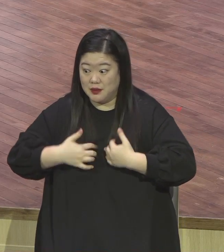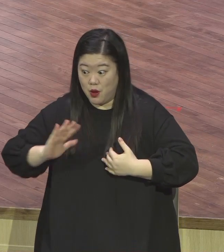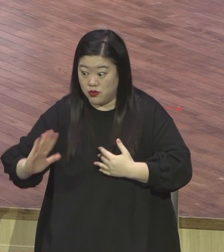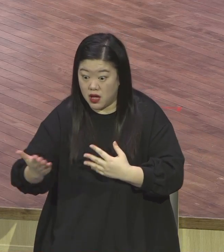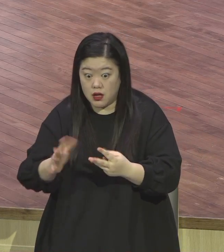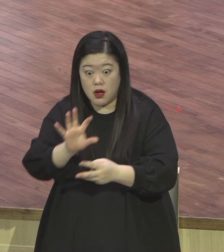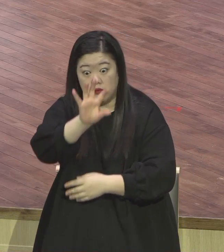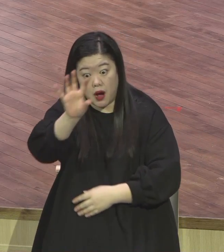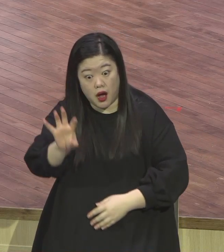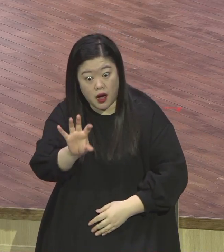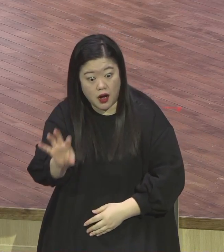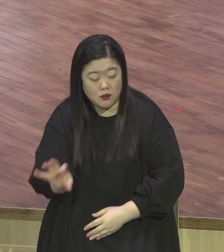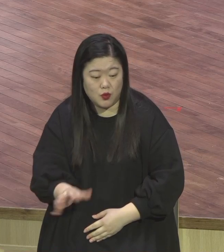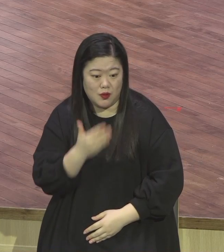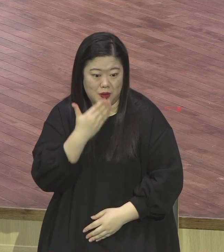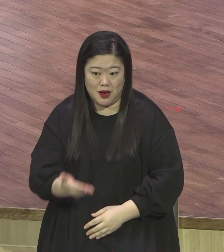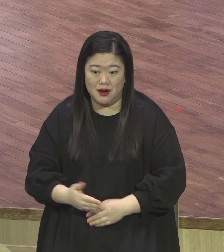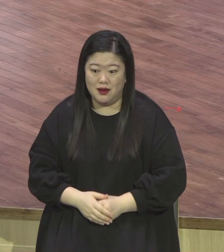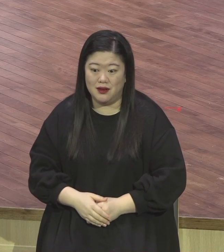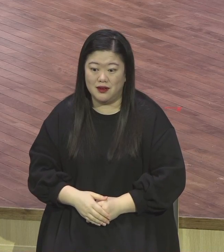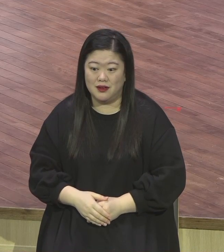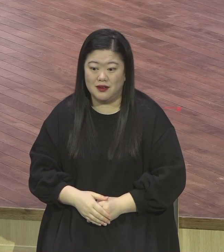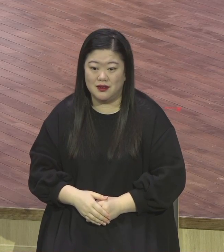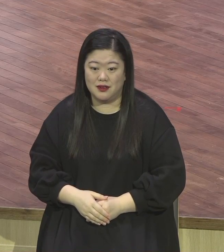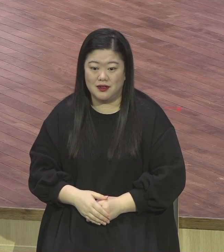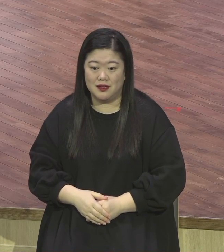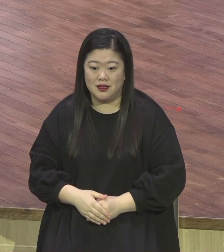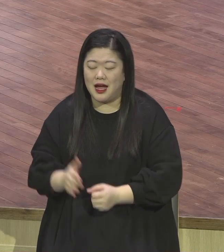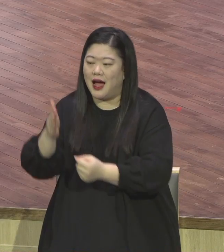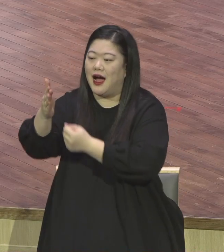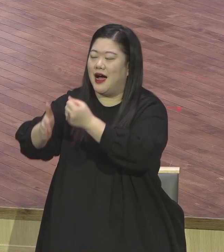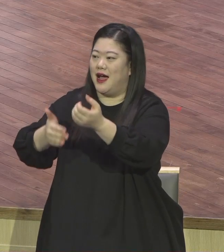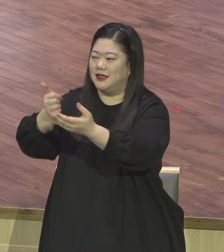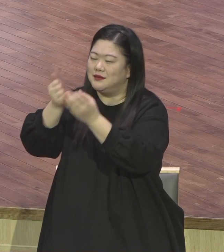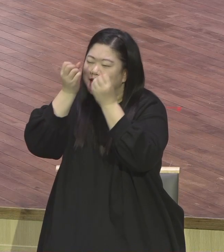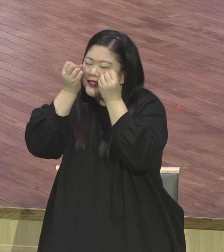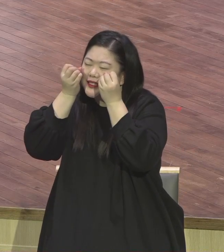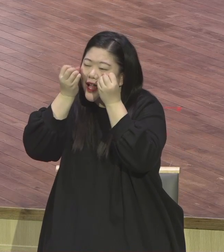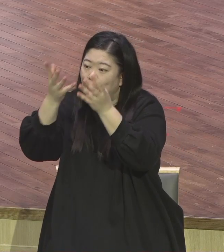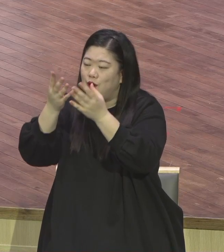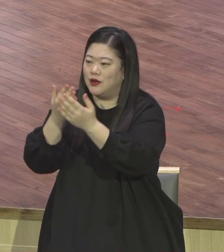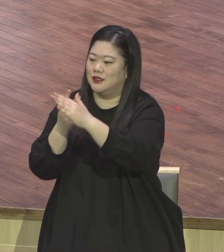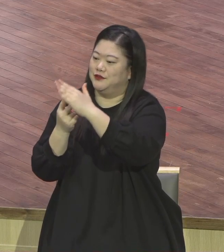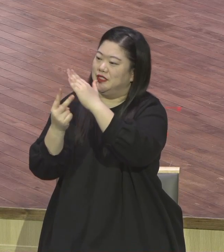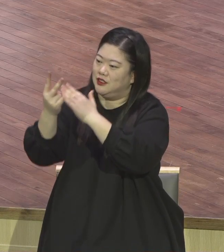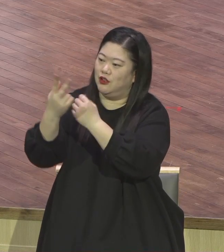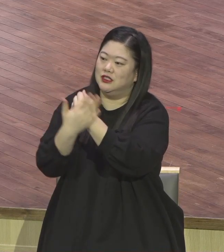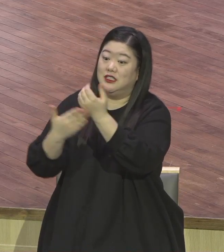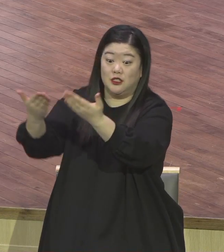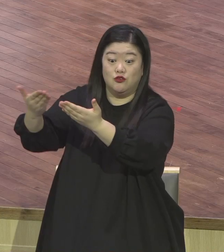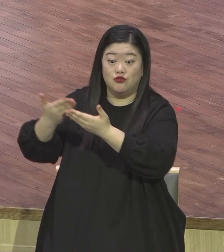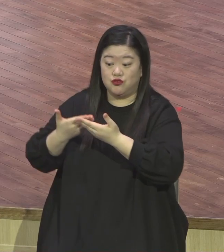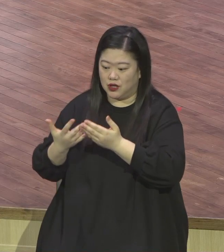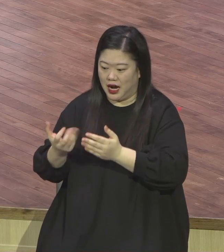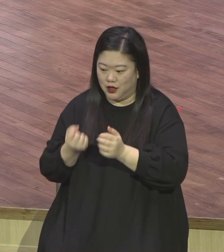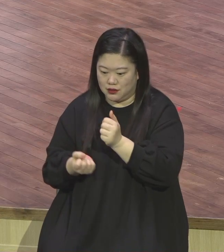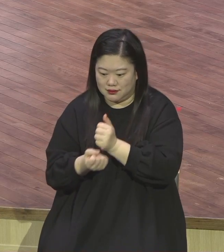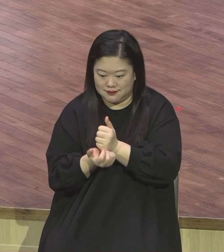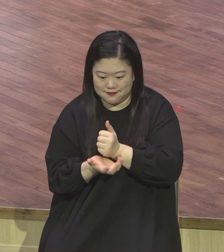하나님께서 주시는 새로운 비전을 붙잡고 심차게 현장을 변화시켜 나가는 주역들 다 되시길